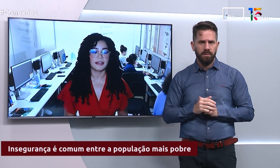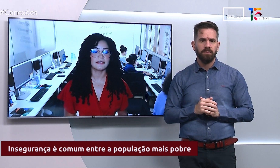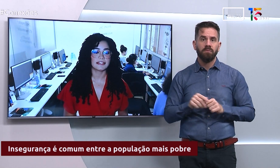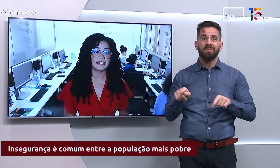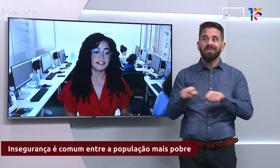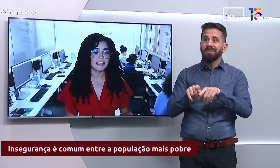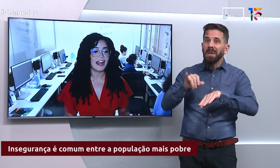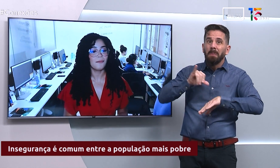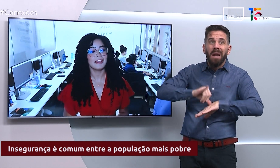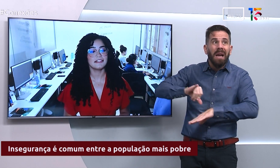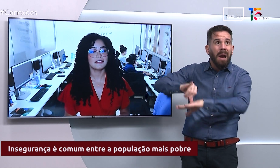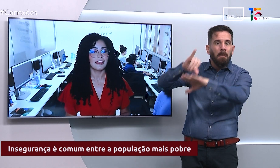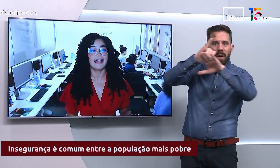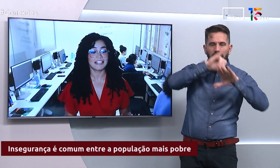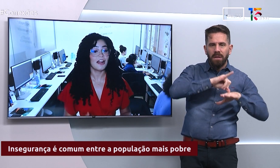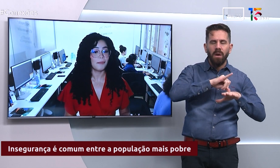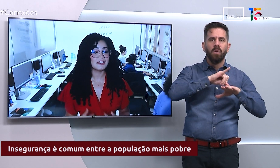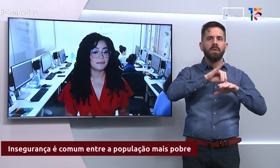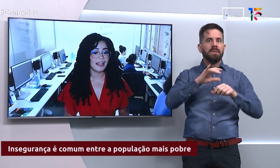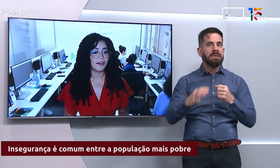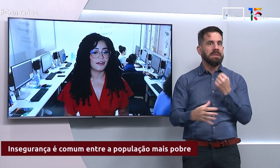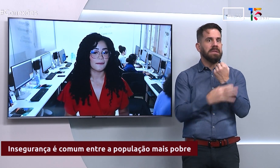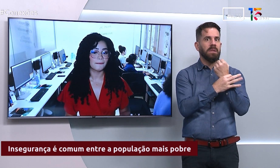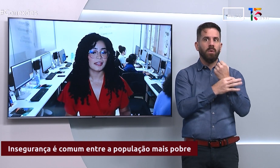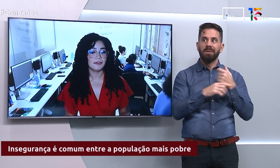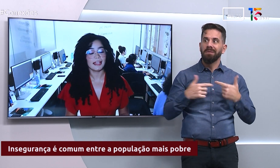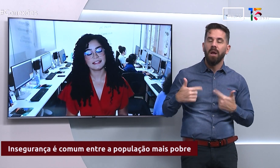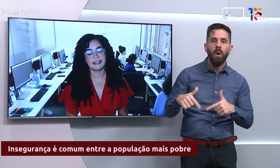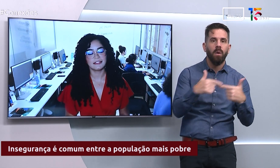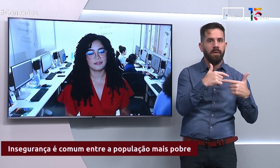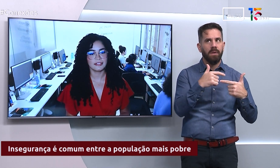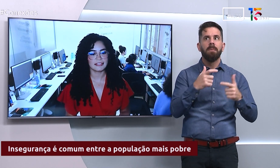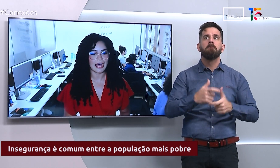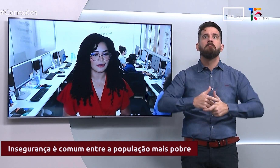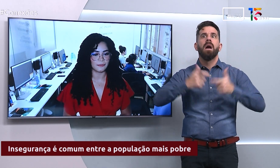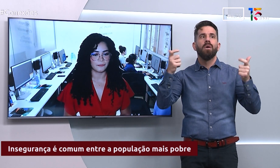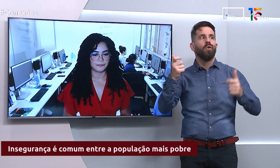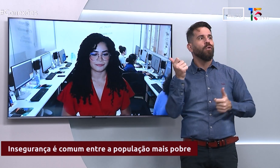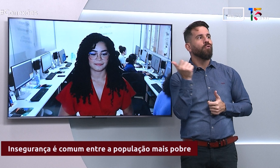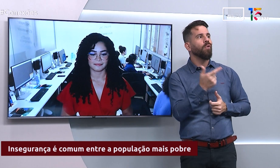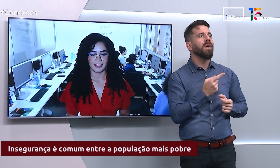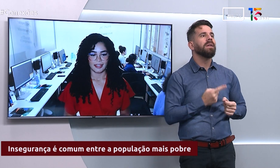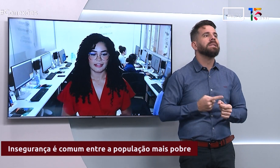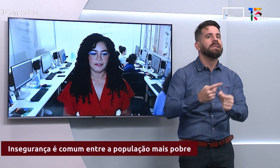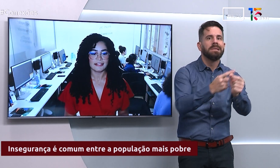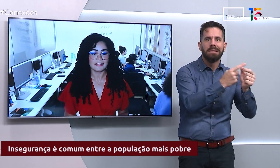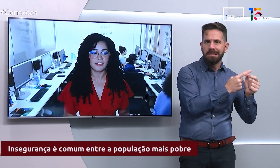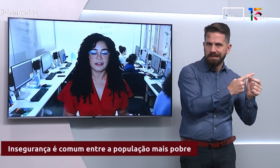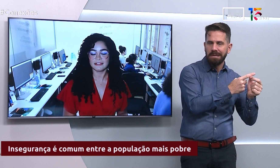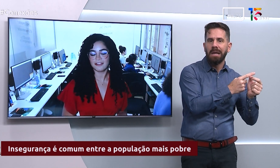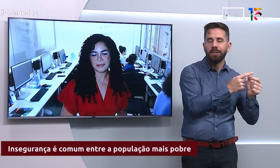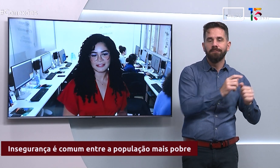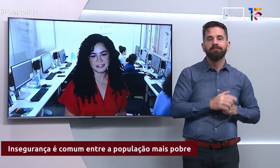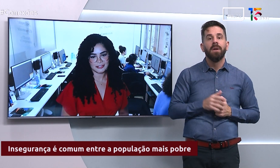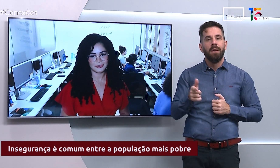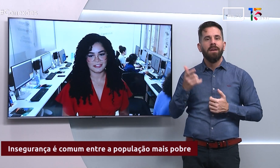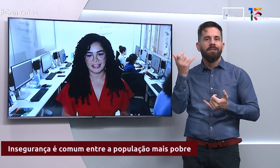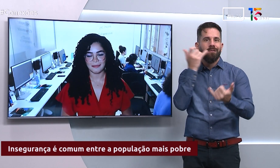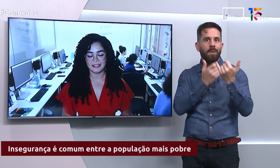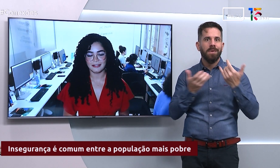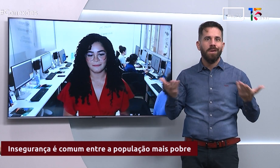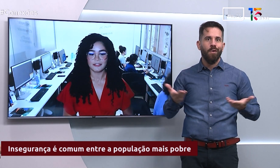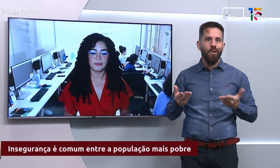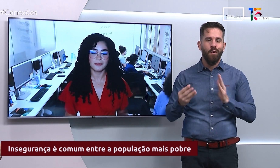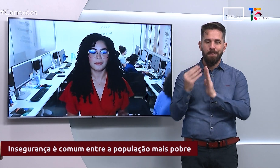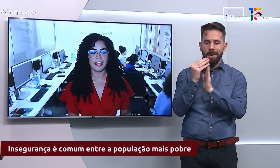insegurança é geralmente maior do que no restante do estado. Então essas foram as informações de hoje,